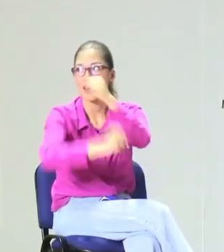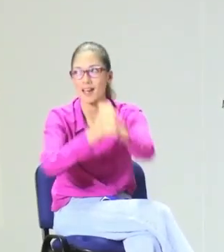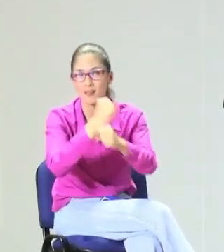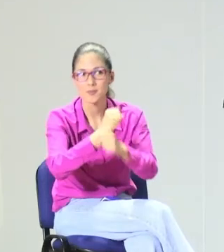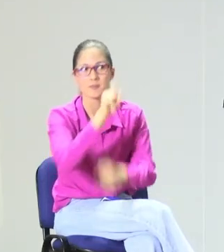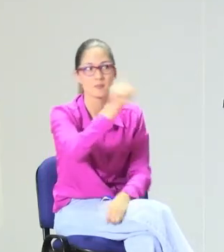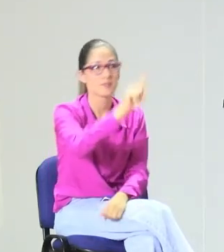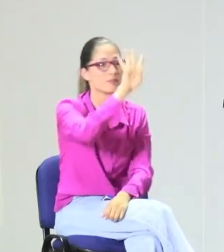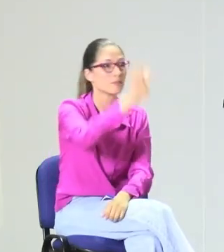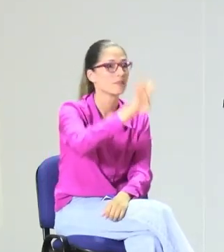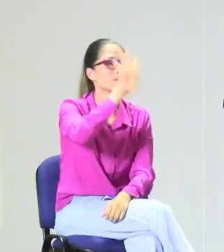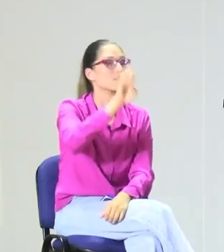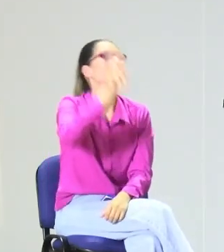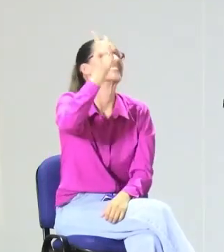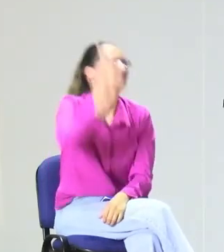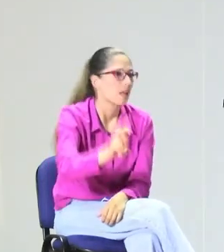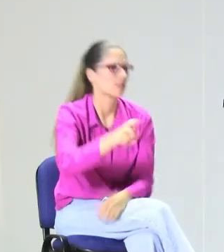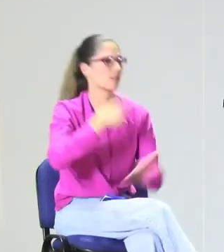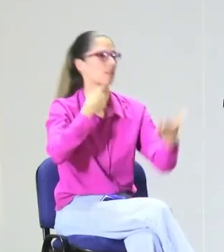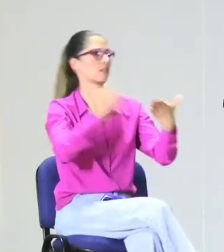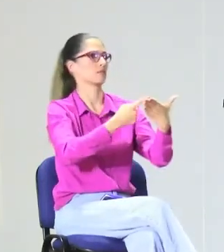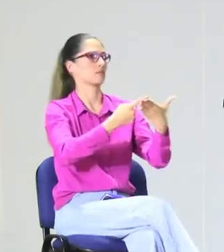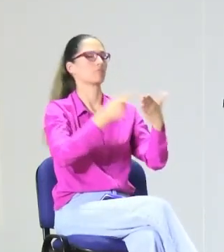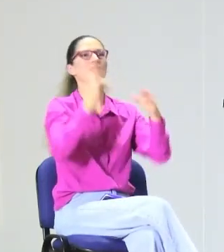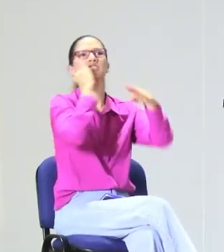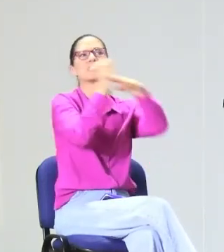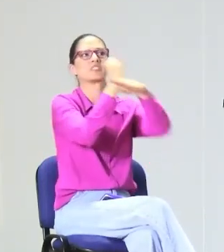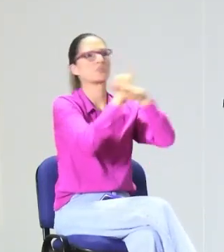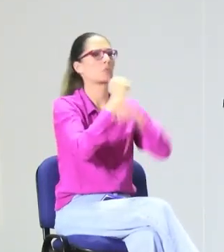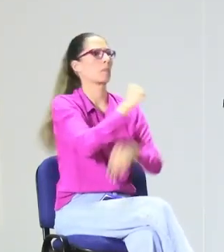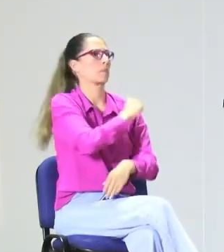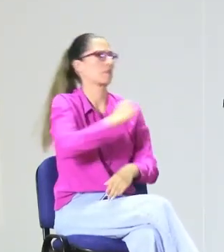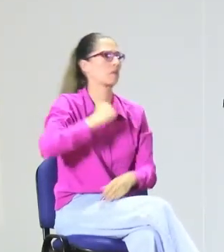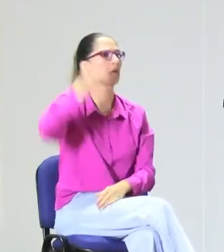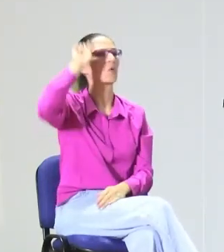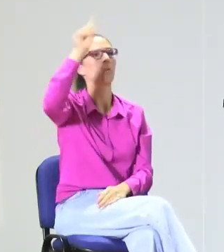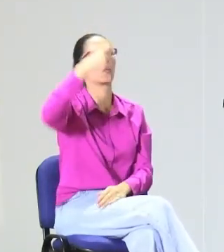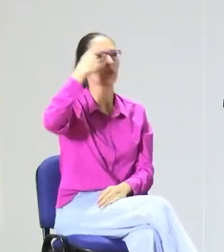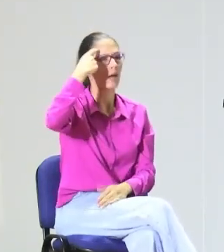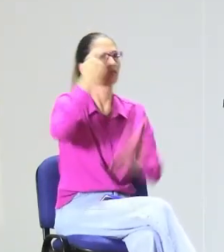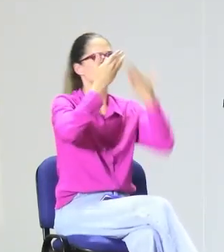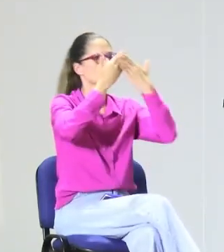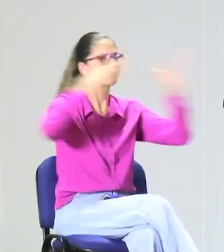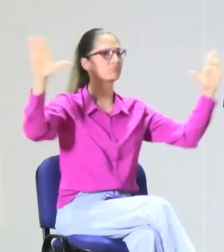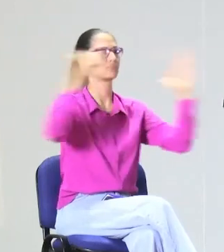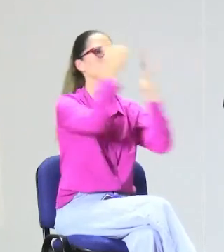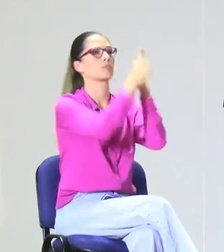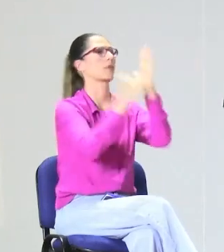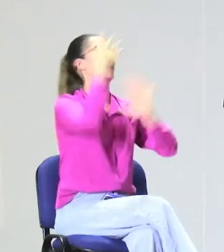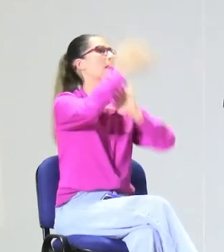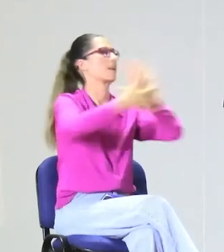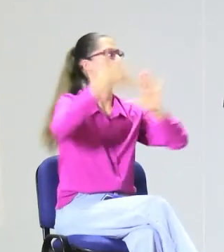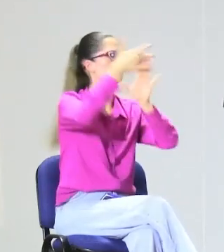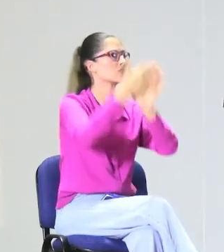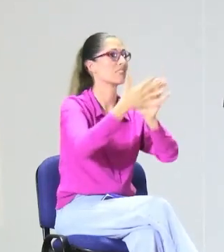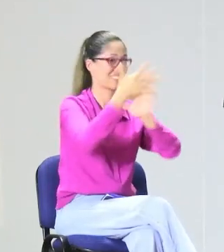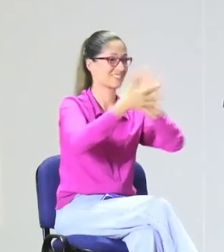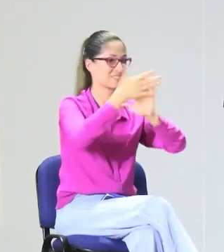2364 del año 1997, en donde se habla que tanto las instituciones